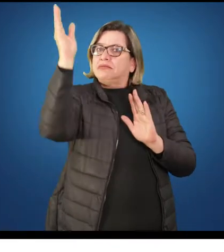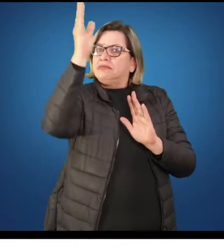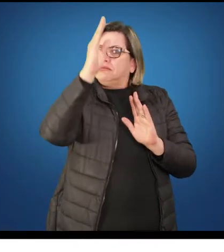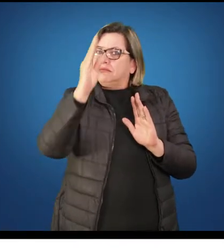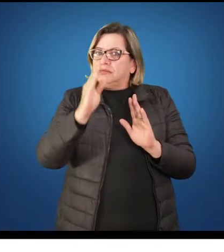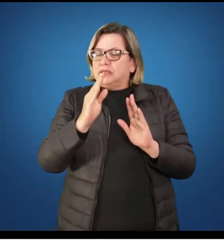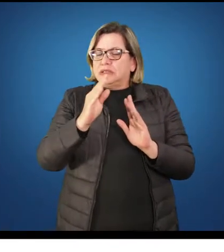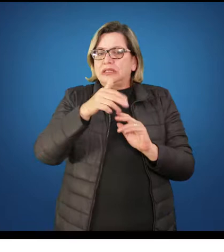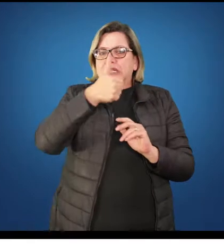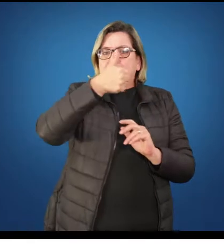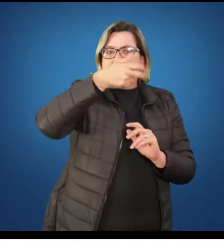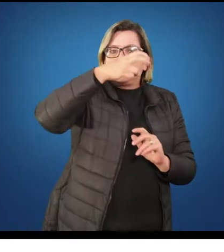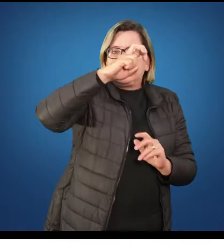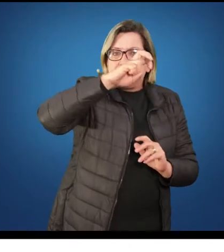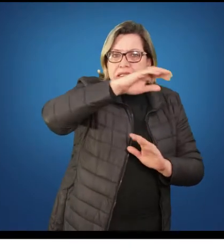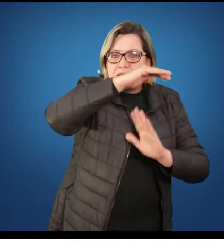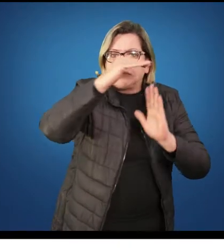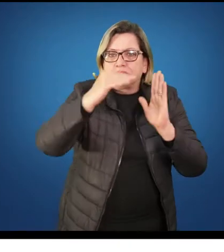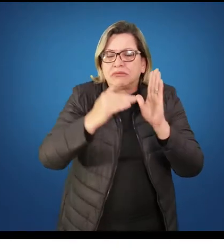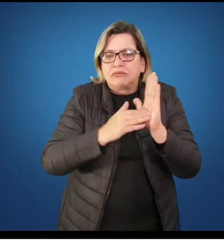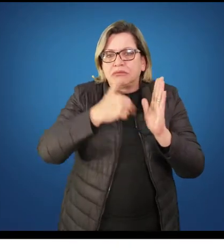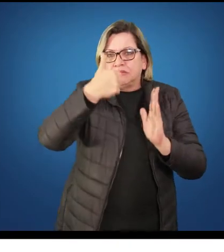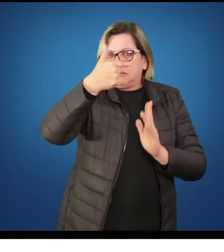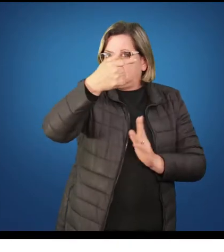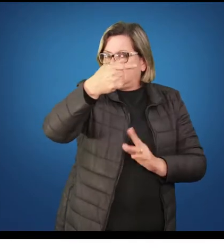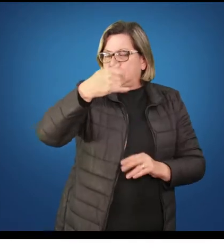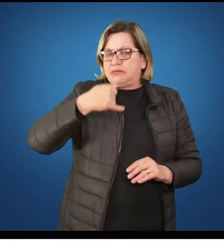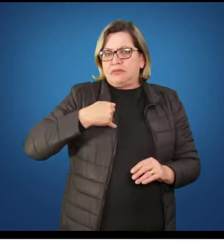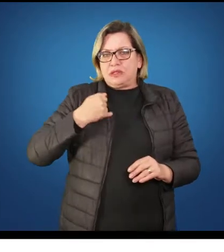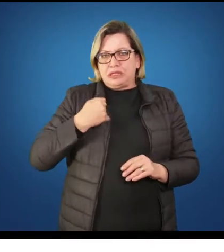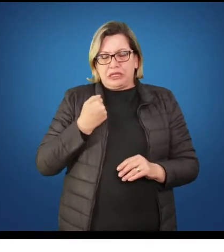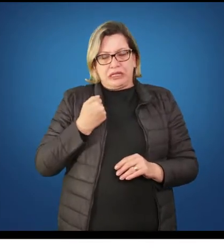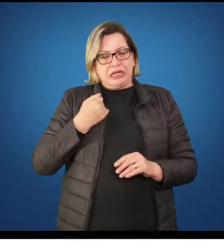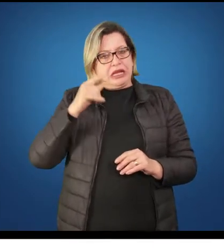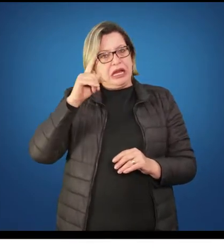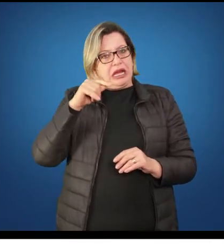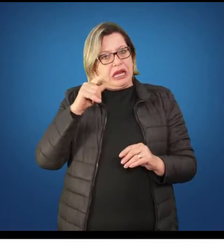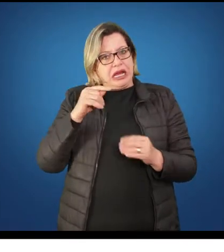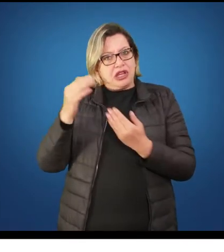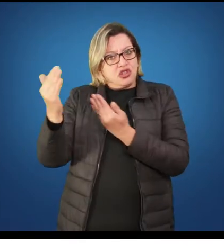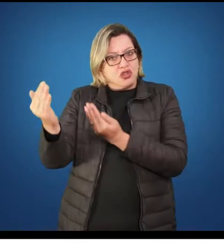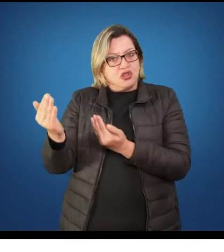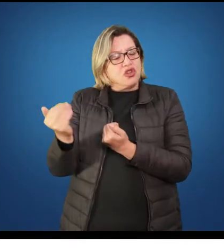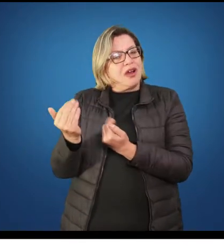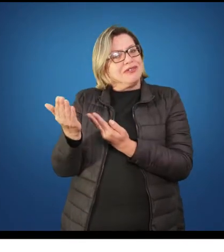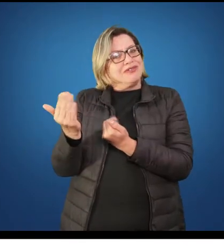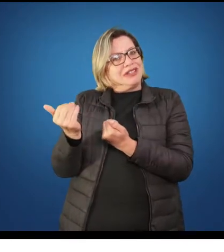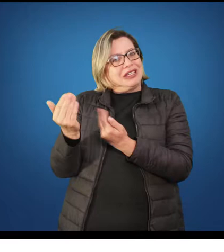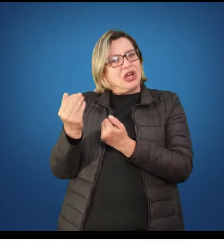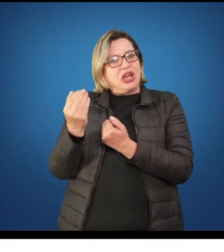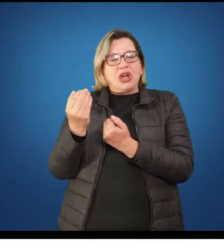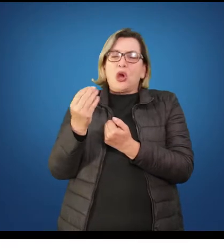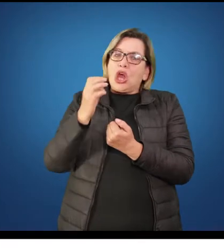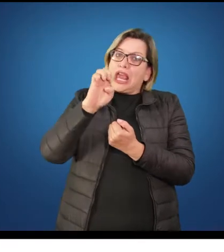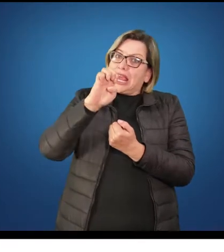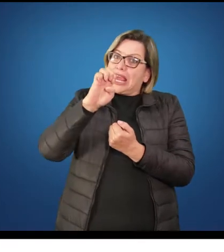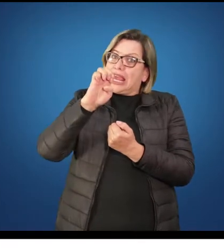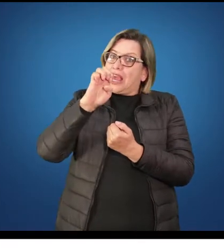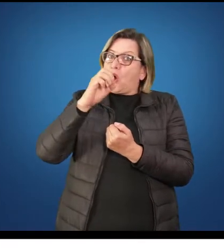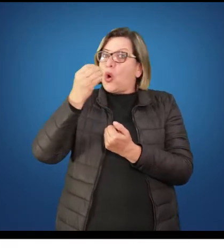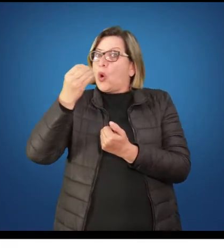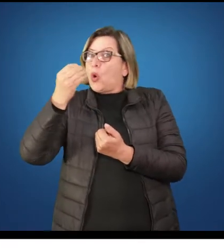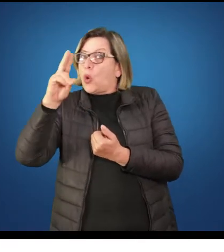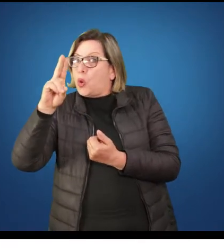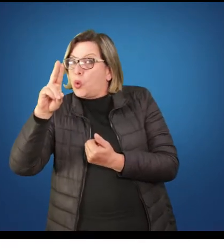prevista nessa lei, que é prevista e que é resguardada no Estatuto da Juventude, ele é então considerado jovem.